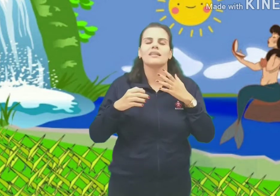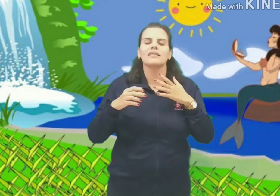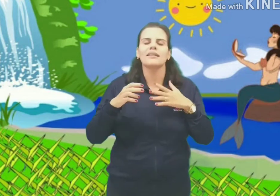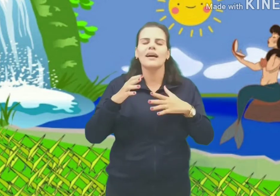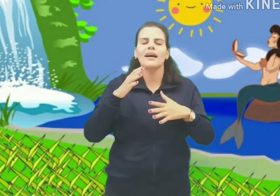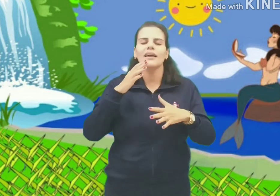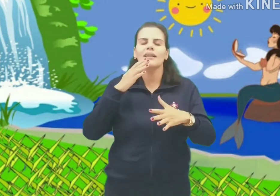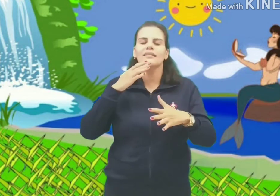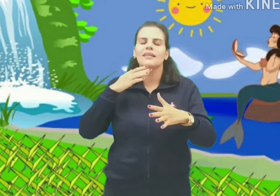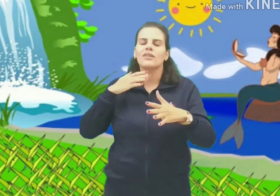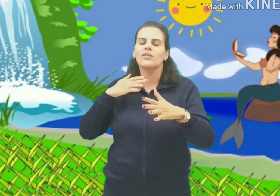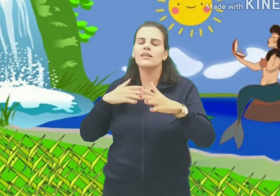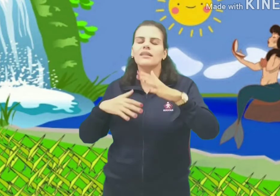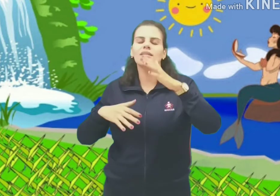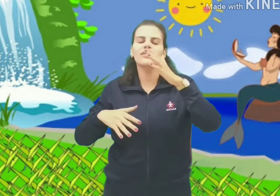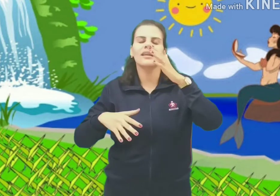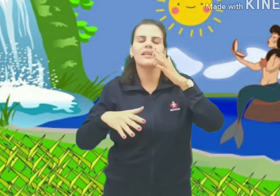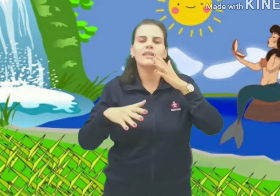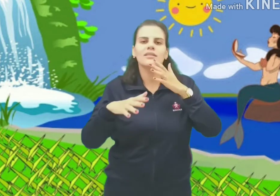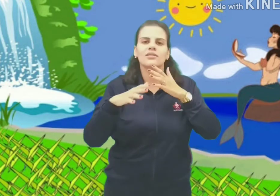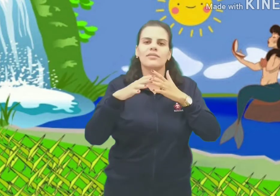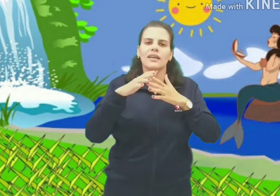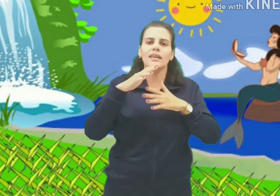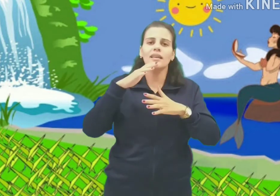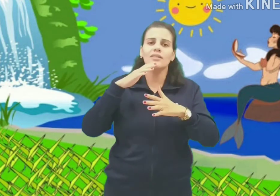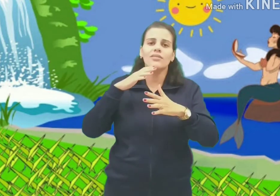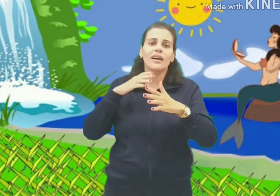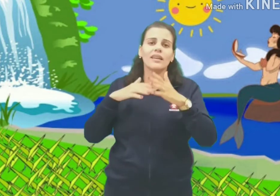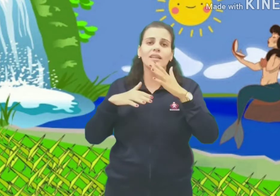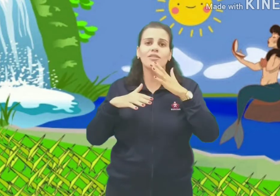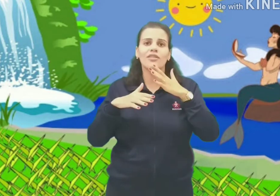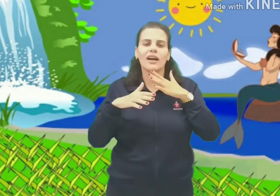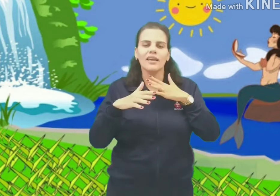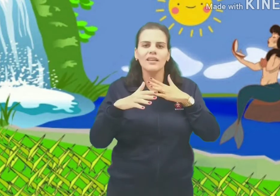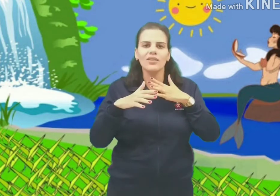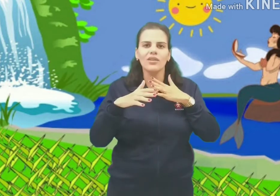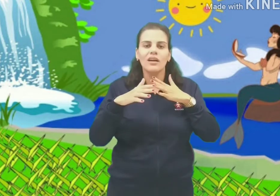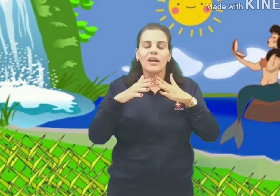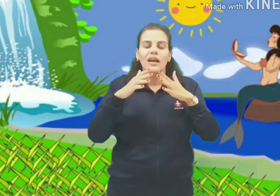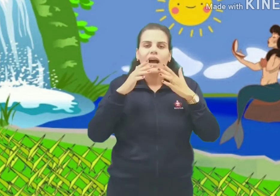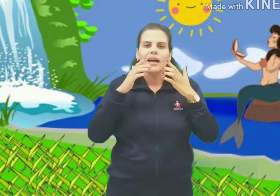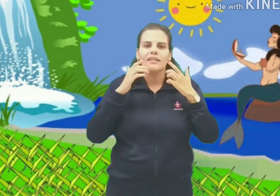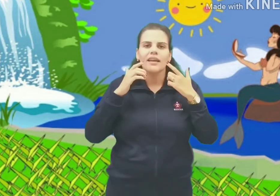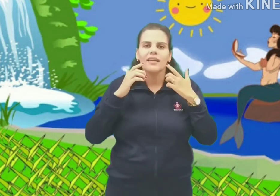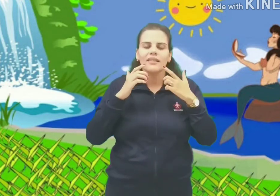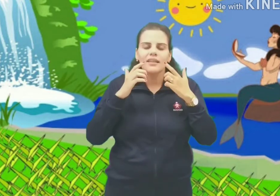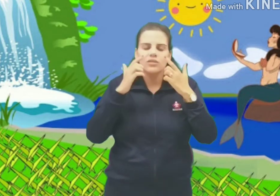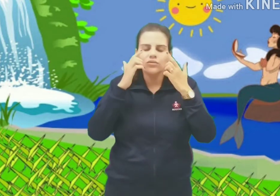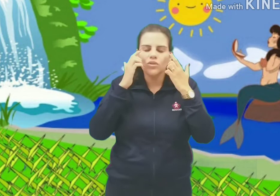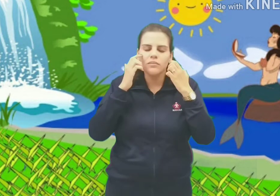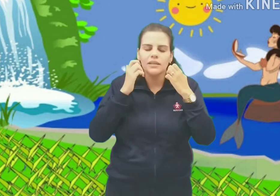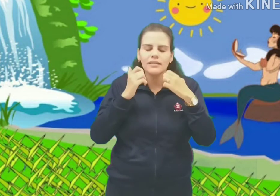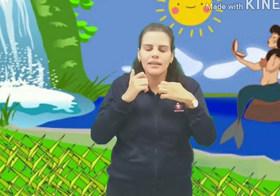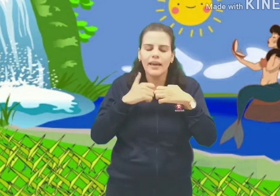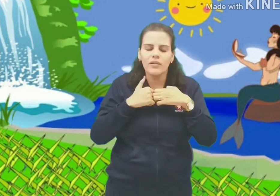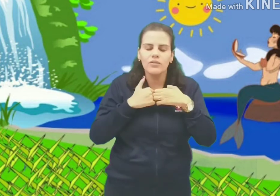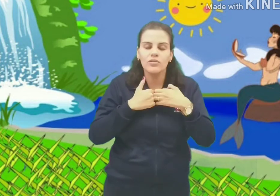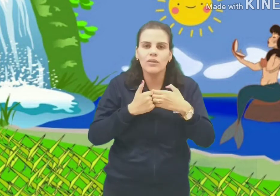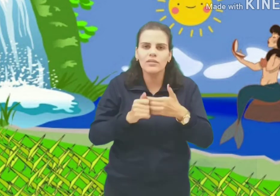cantar e cantarolando, aquele canto vai indo, vai indo, vai indo, até que deixa os homens cegos. Quando